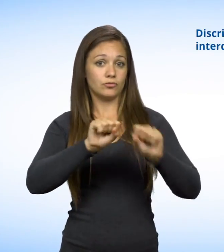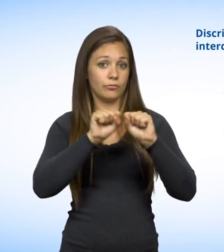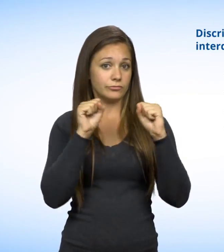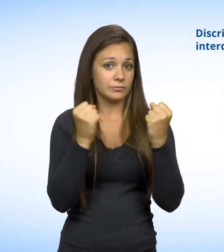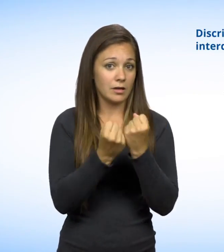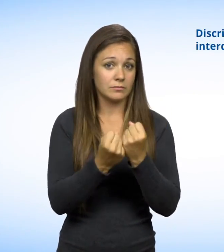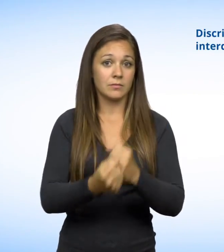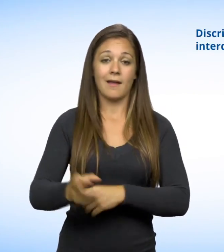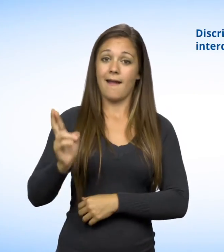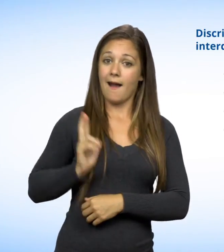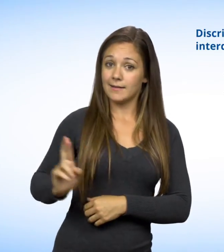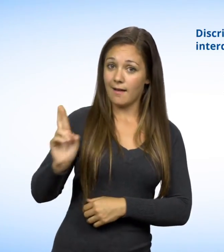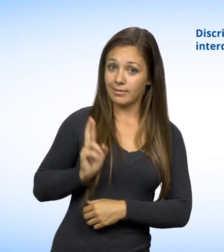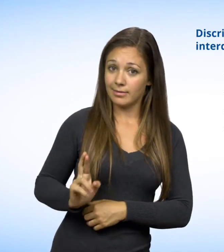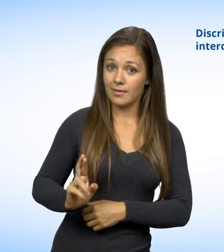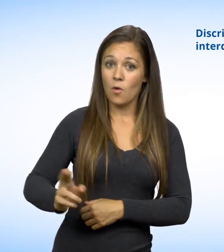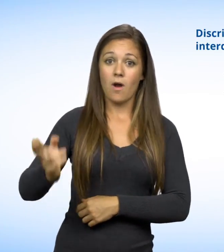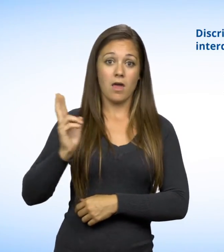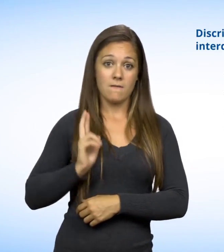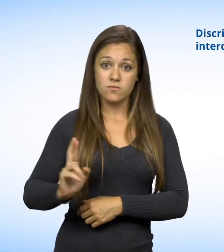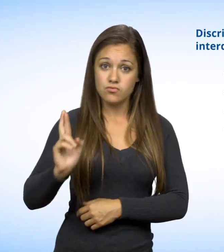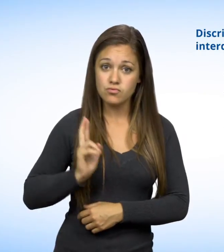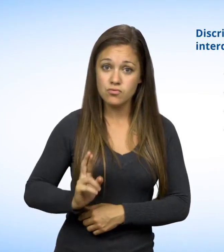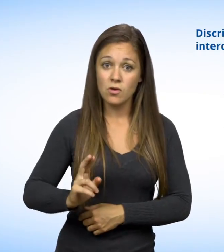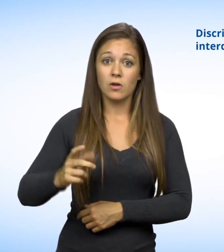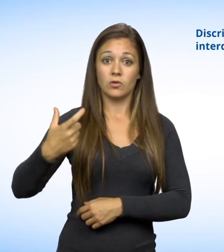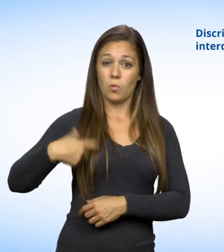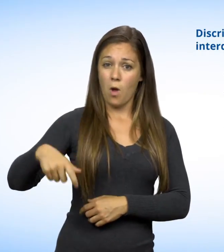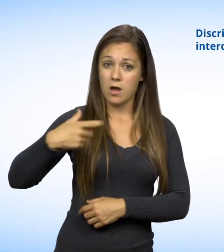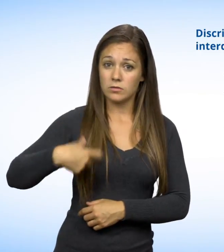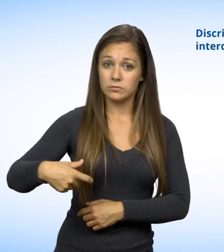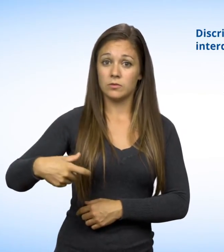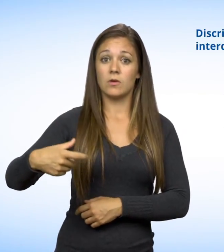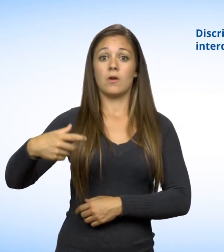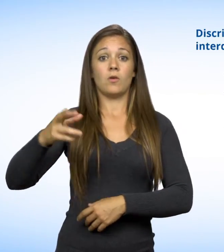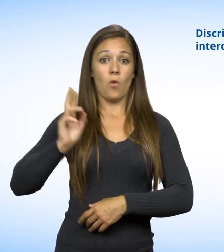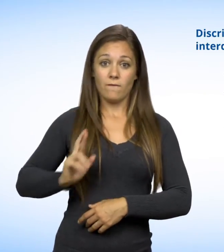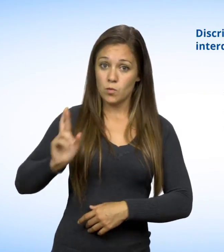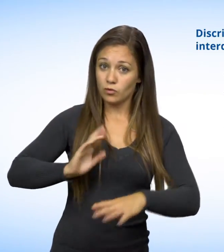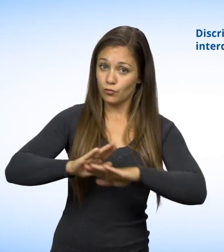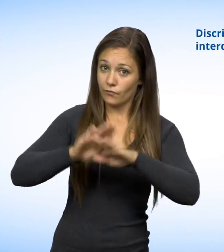de retraite, de rente ou d'assurance Les régimes universels de rente ou d'assurance